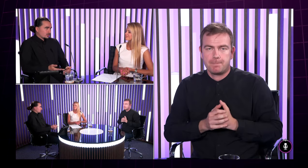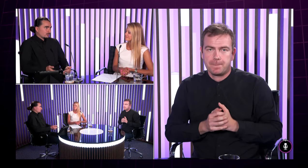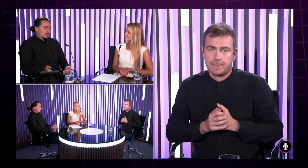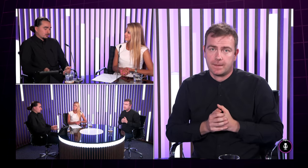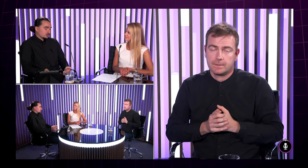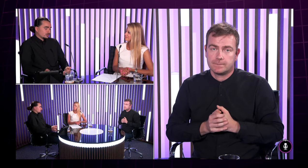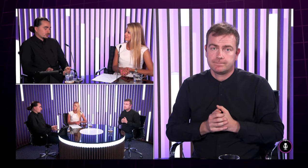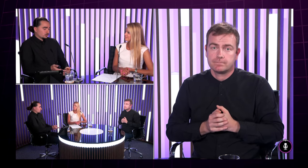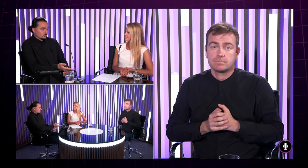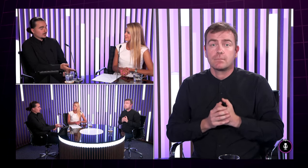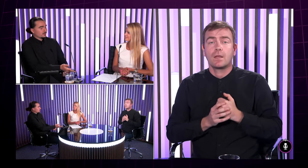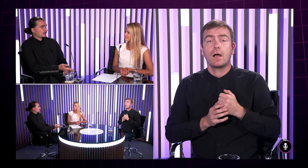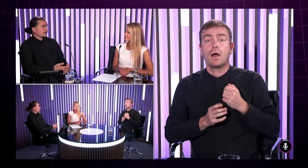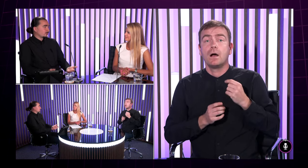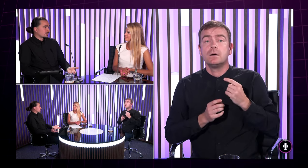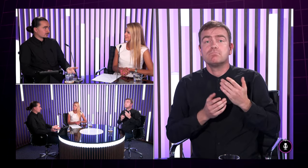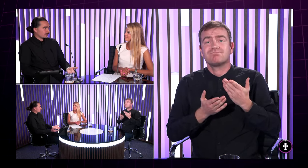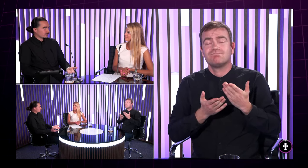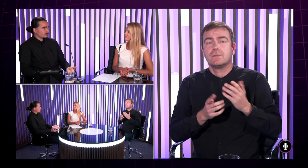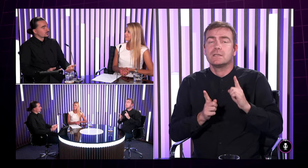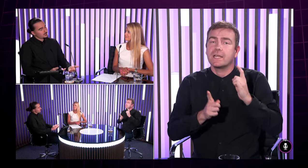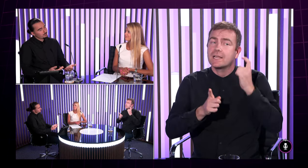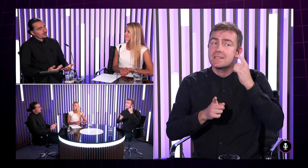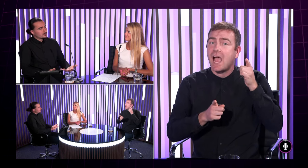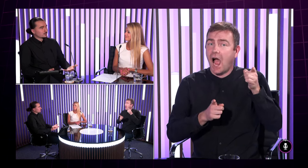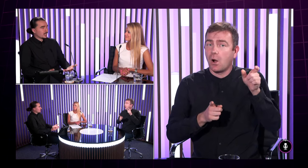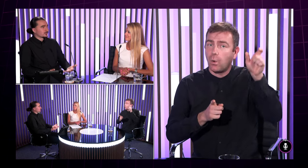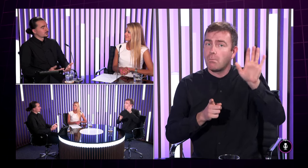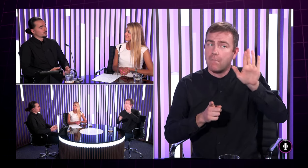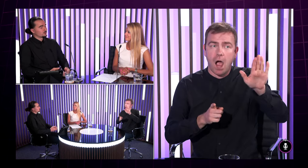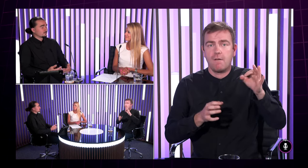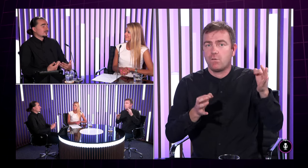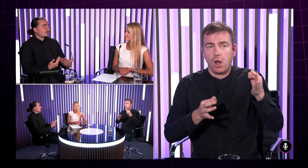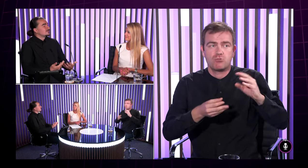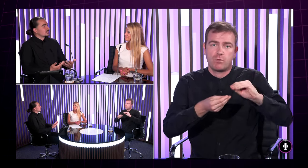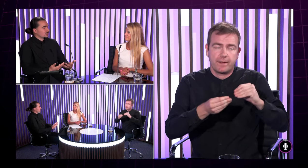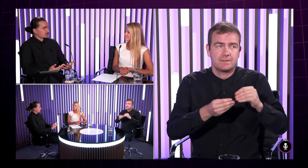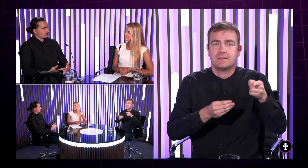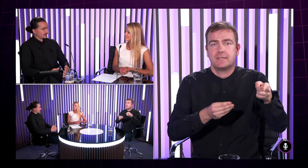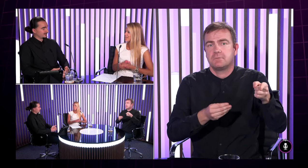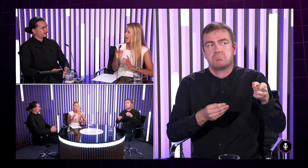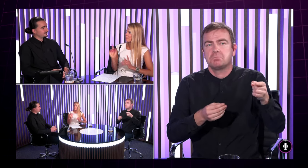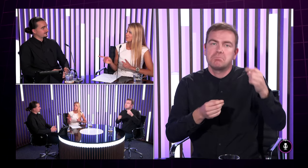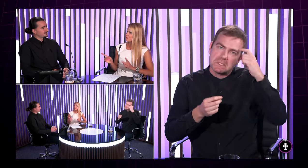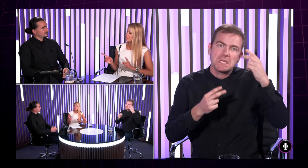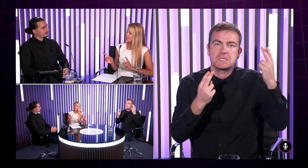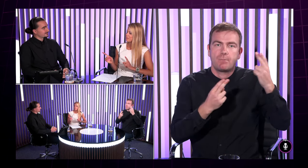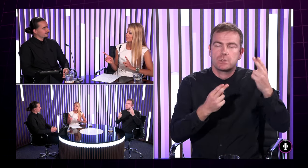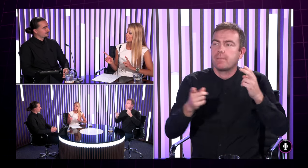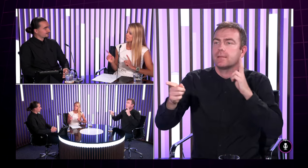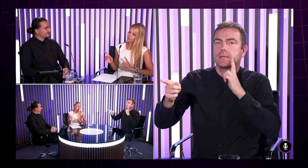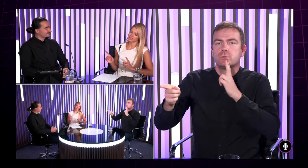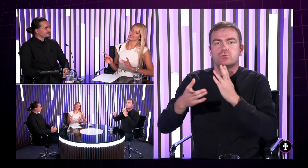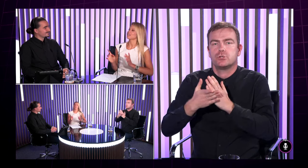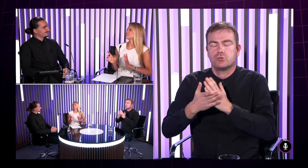pričom by ten počujúci možno tú danú vec zbrala za úplnú samozrejmosť čiže povedal by som že áno že sú vedia byť vďačnejší ľudia a pritom to mi